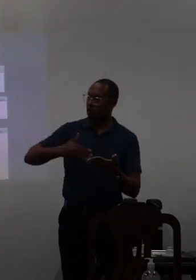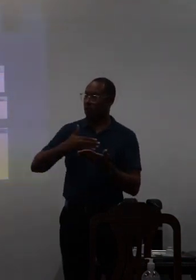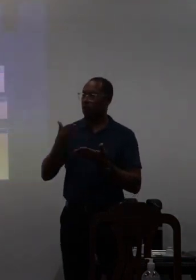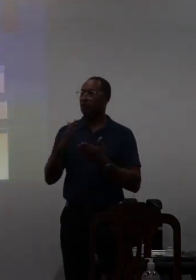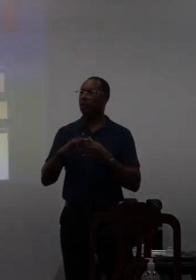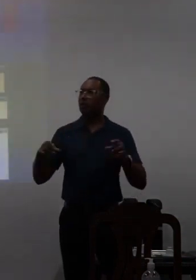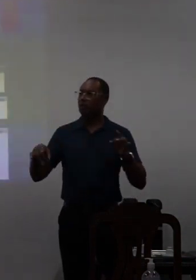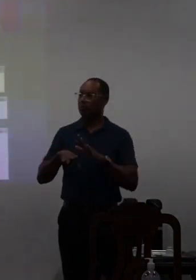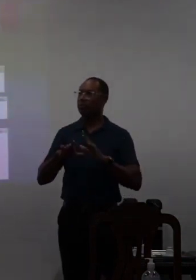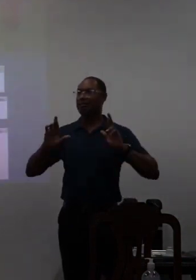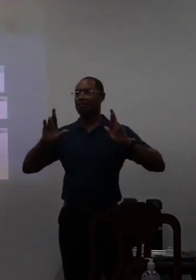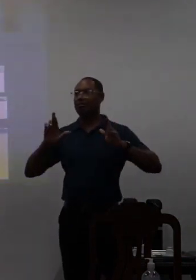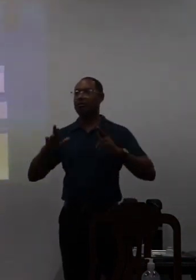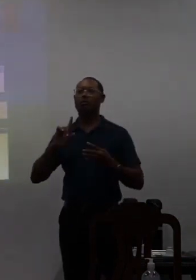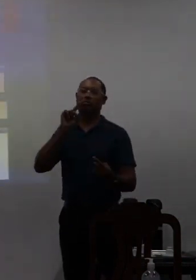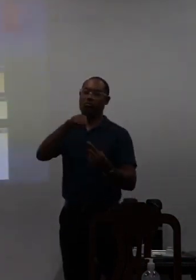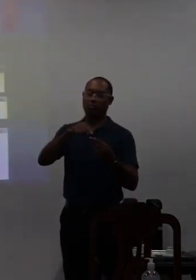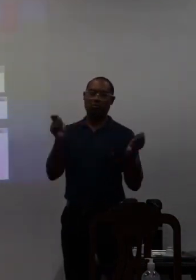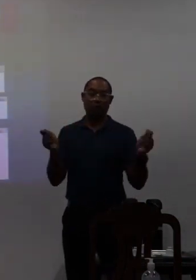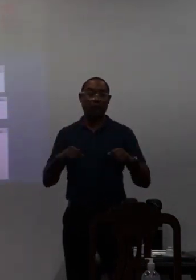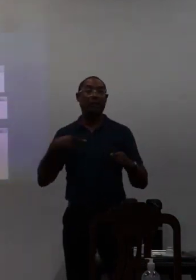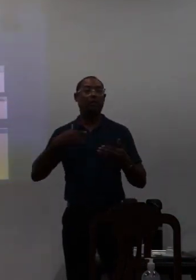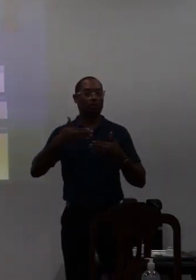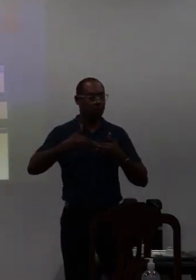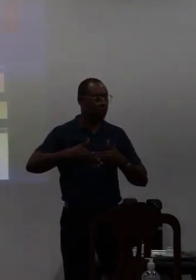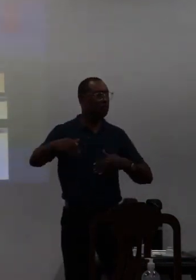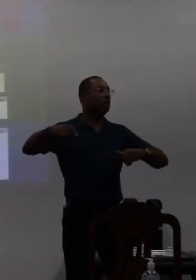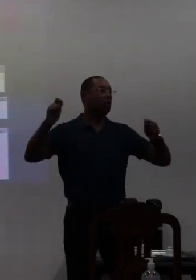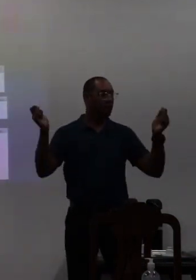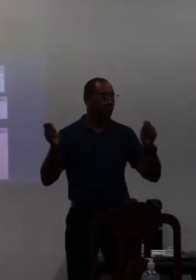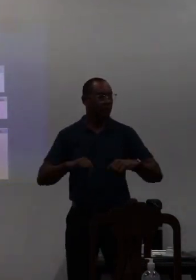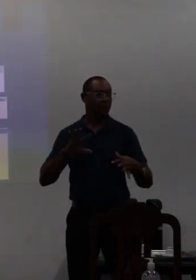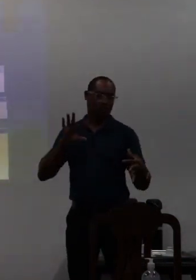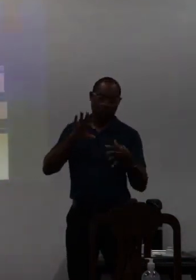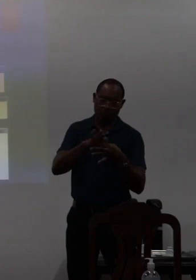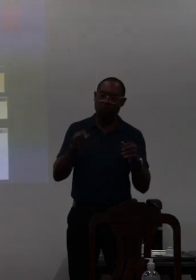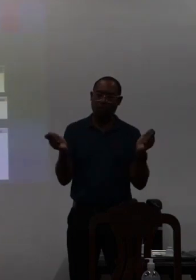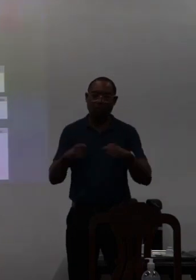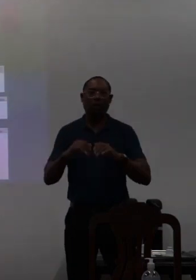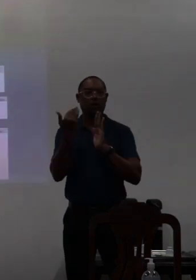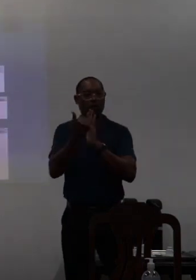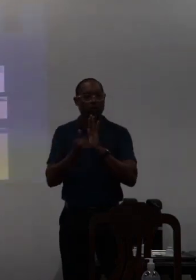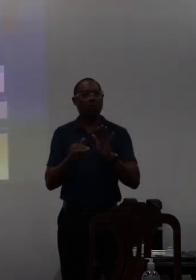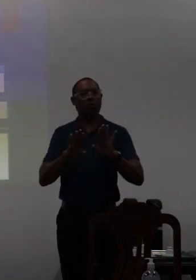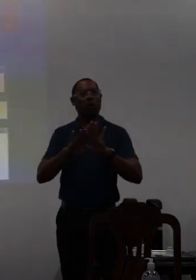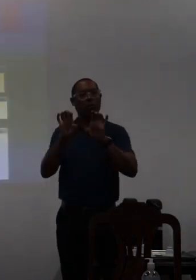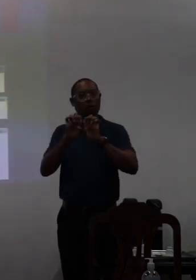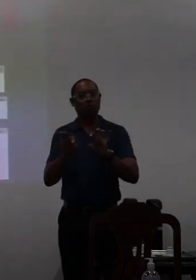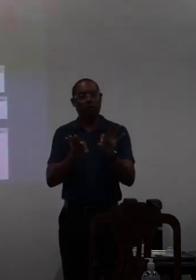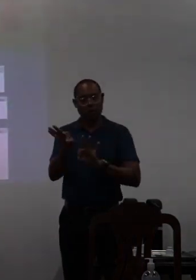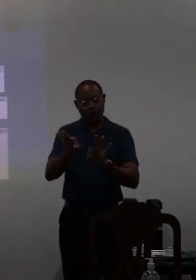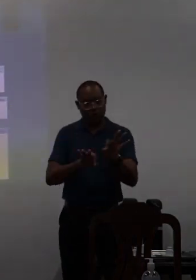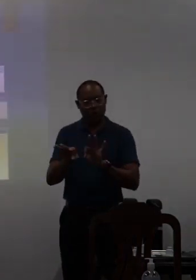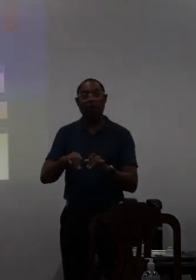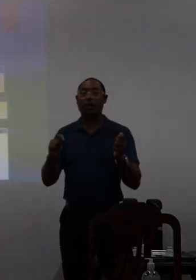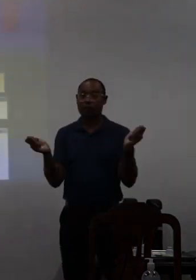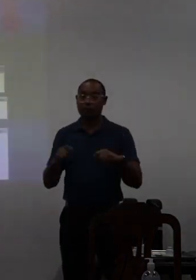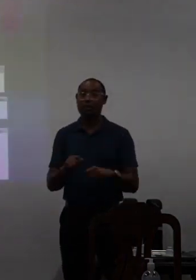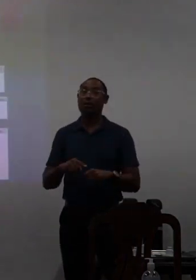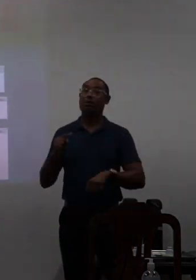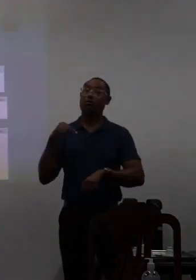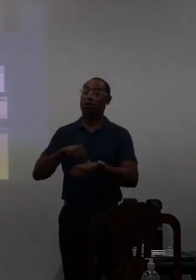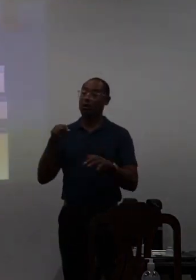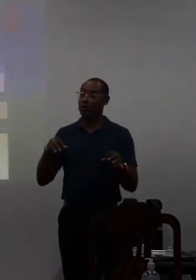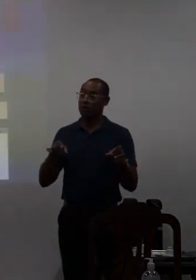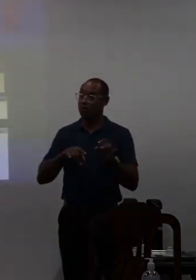relação de resultados esperados e objetivos e a partir dali eu posso fazer um link lá com os programas estruturantes e na hora